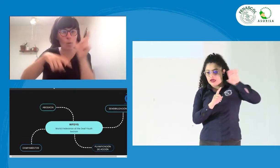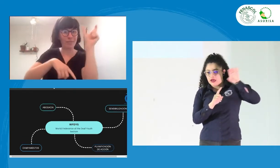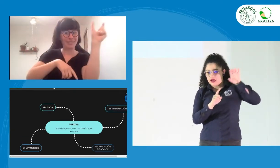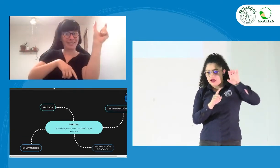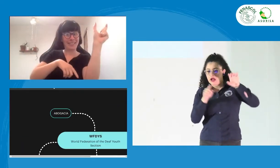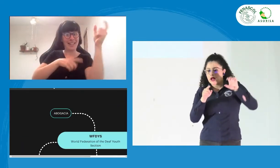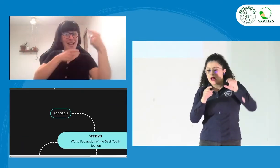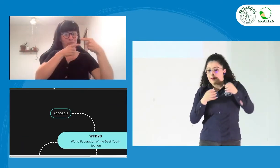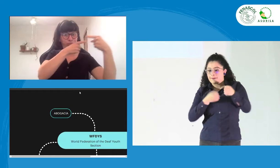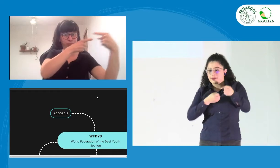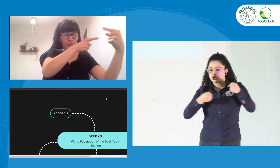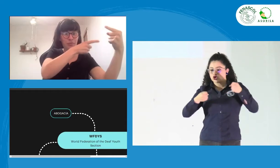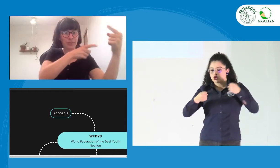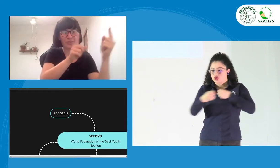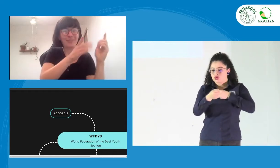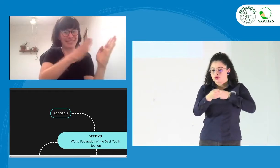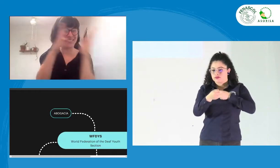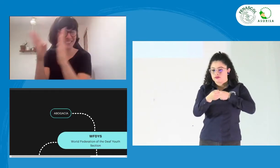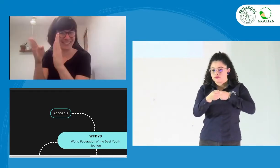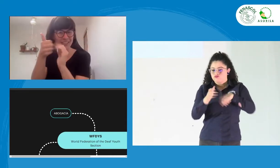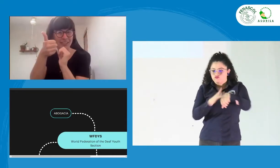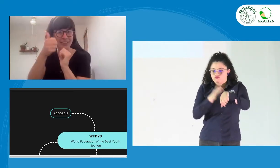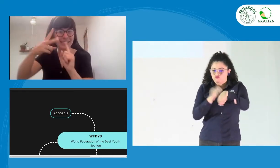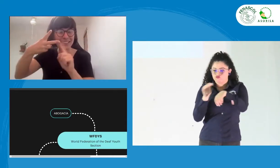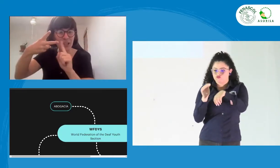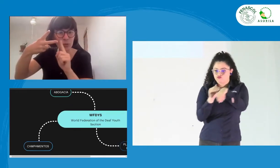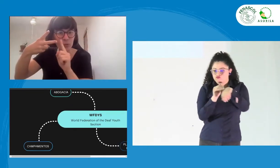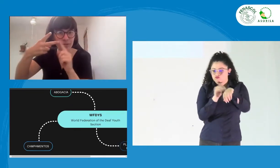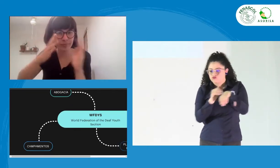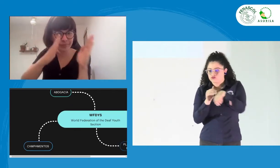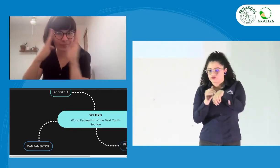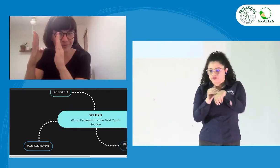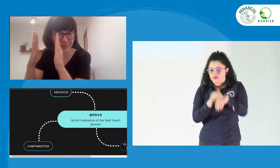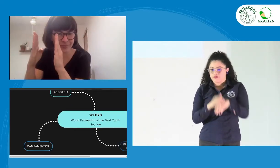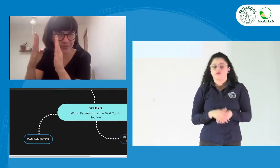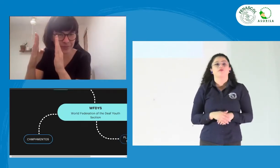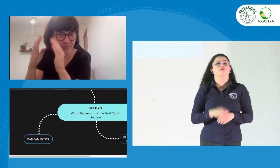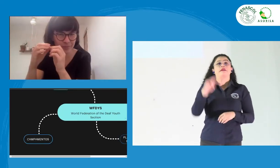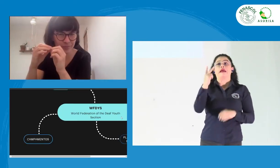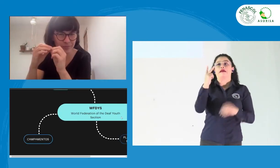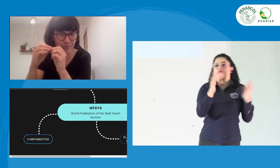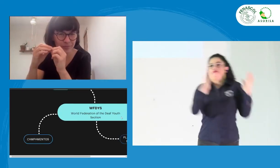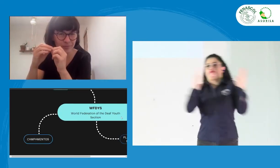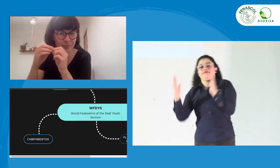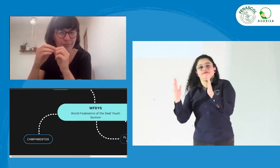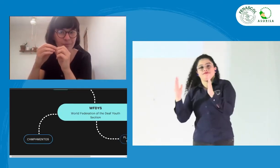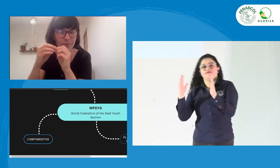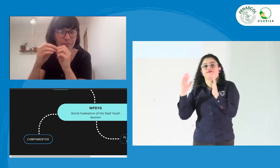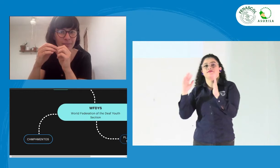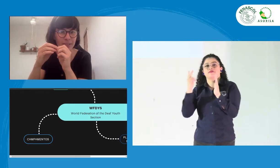O que me lo deletreen acá en el chat. Es que no veo muy bien. Eso. Sí, mucho mejor así. No, arriba a la derecha.